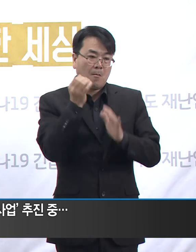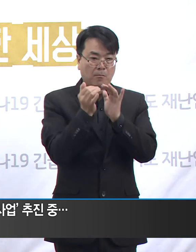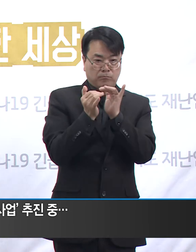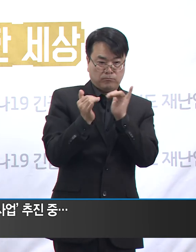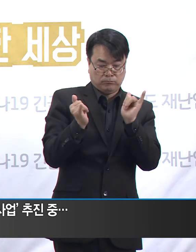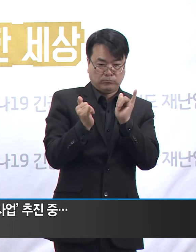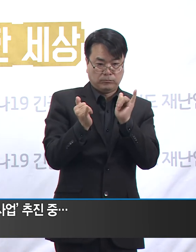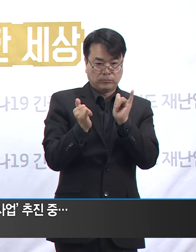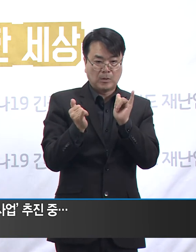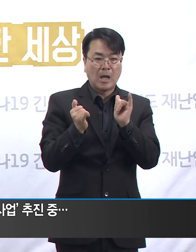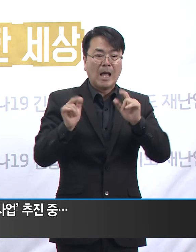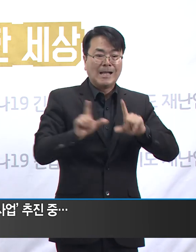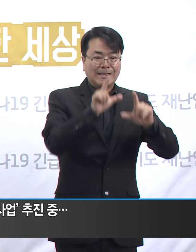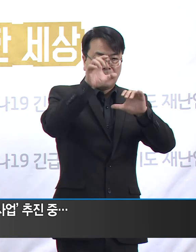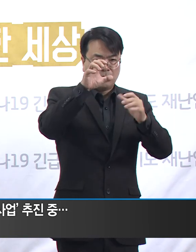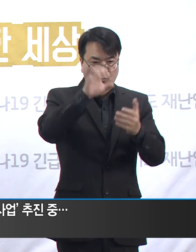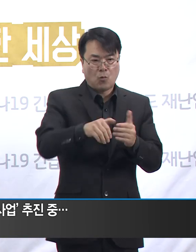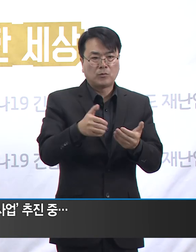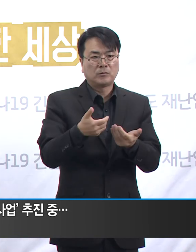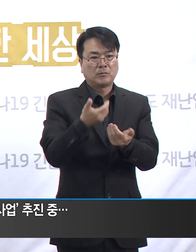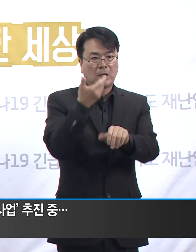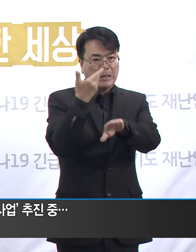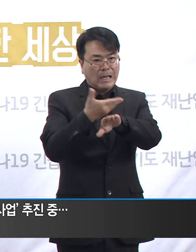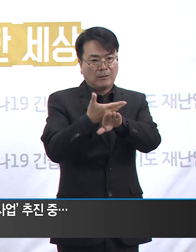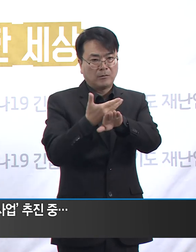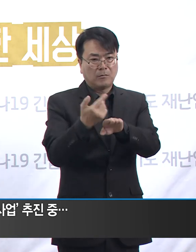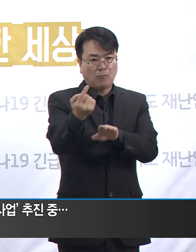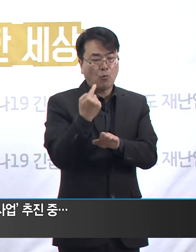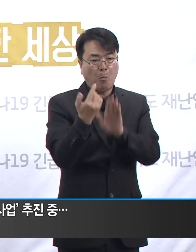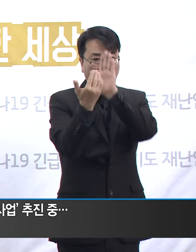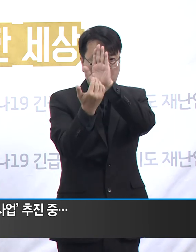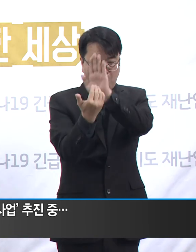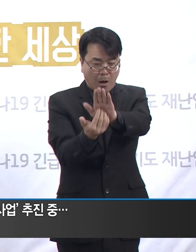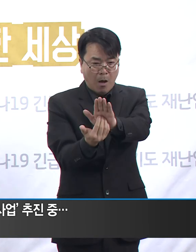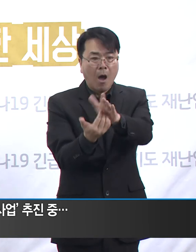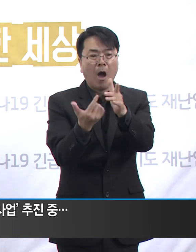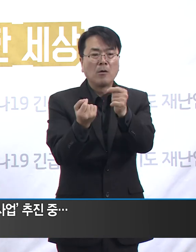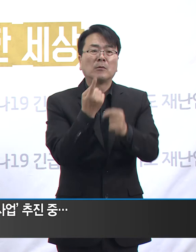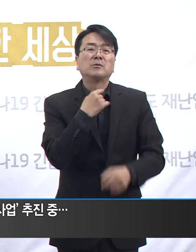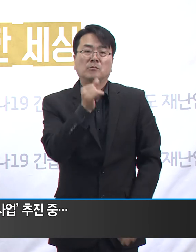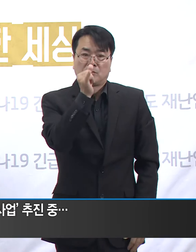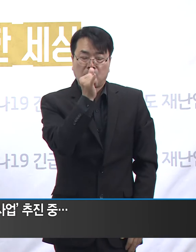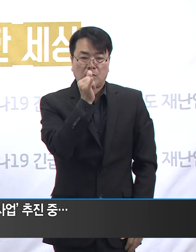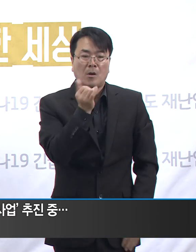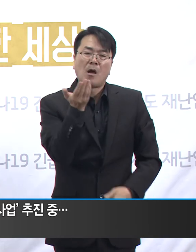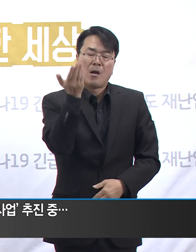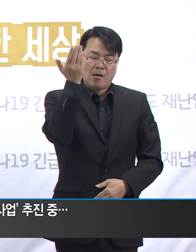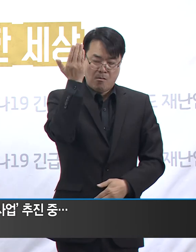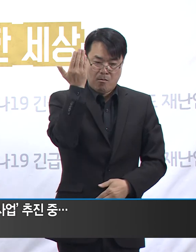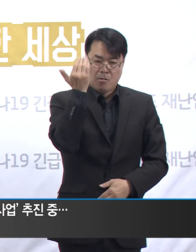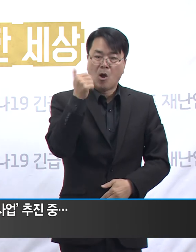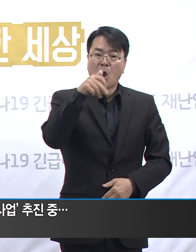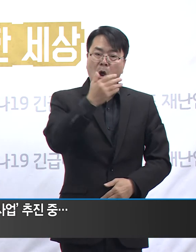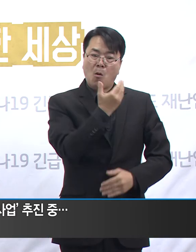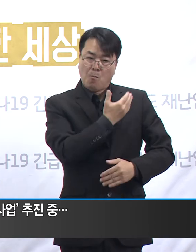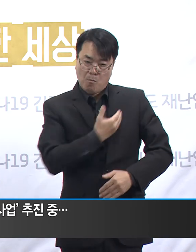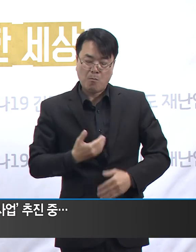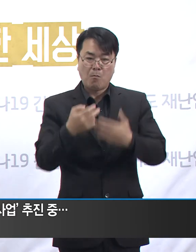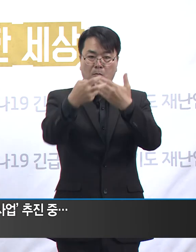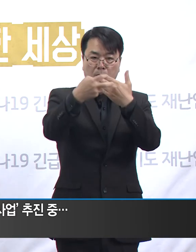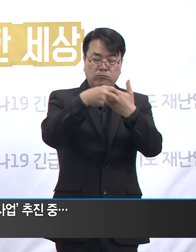검사 신청을 거부하는 사례 또한 확인되었습니다. 코로나 방역의 첫 단계인 선별진료소 및 보건소에서